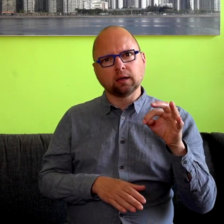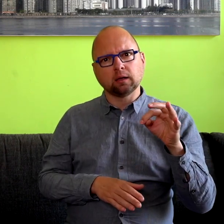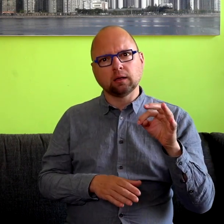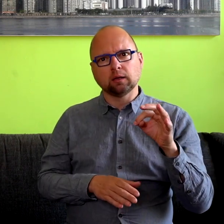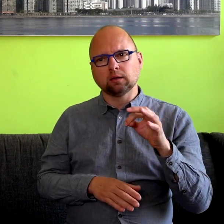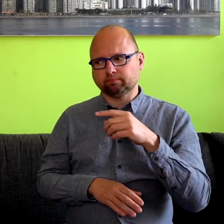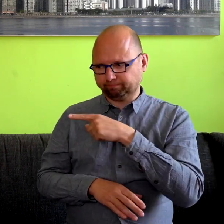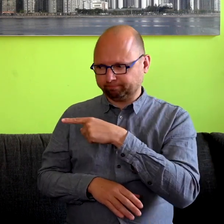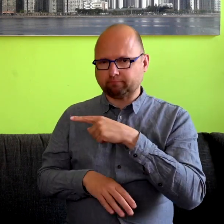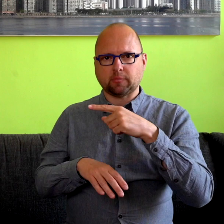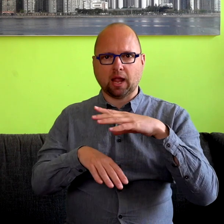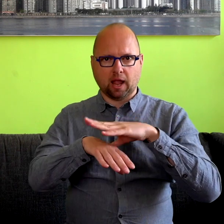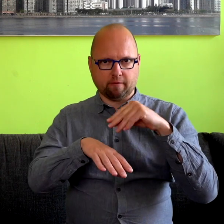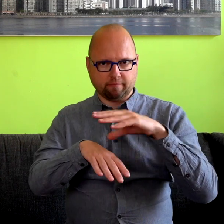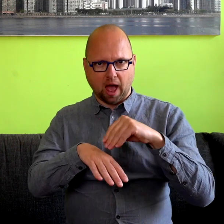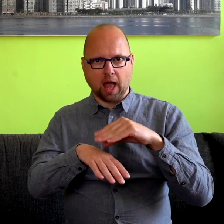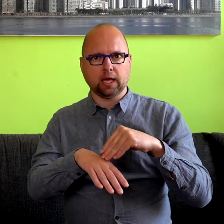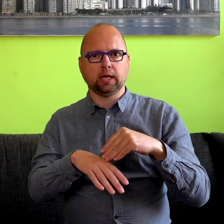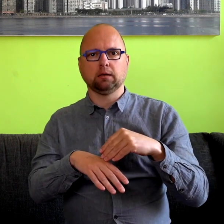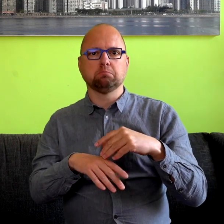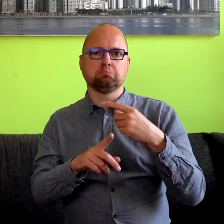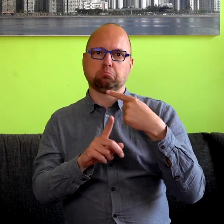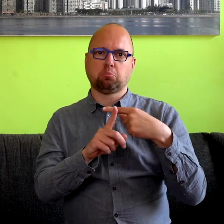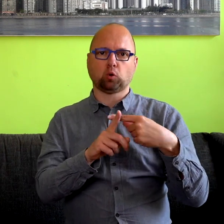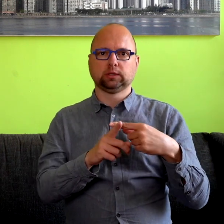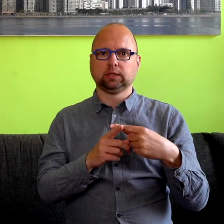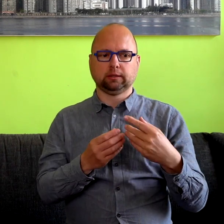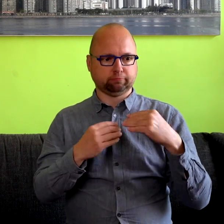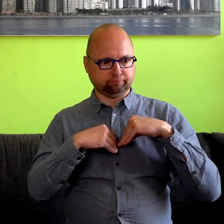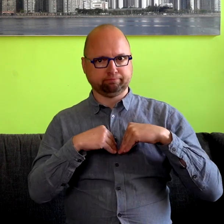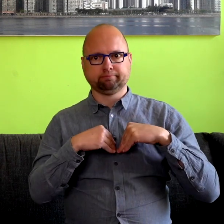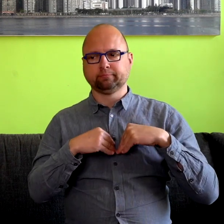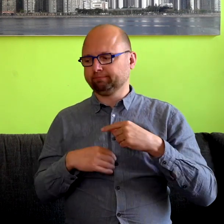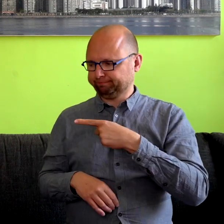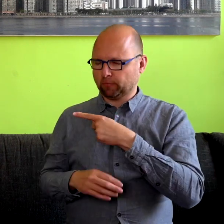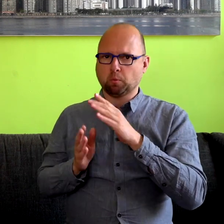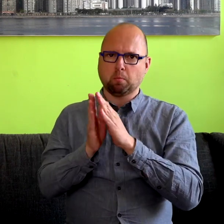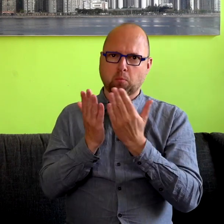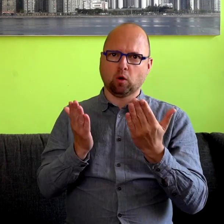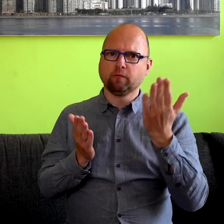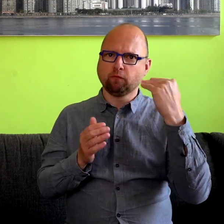die daar mee bezig zijn, die daar ervaring mee hebben, die daar positief over zijn. Dit is een boekje, het verscheen afgelopen jaar,